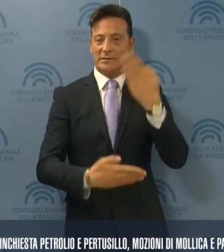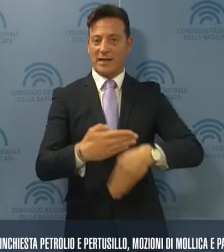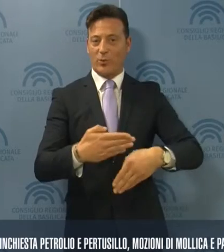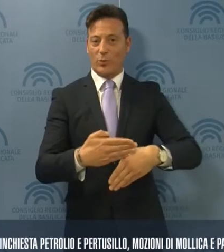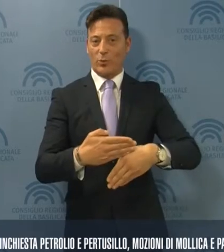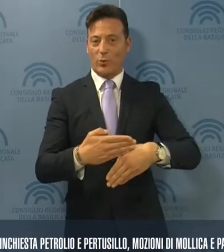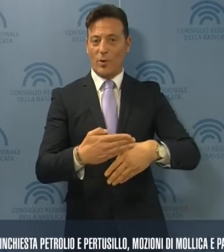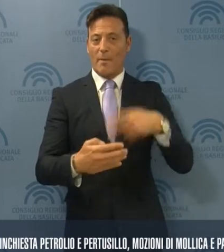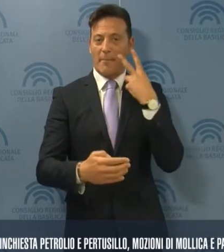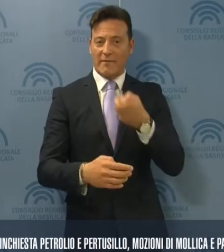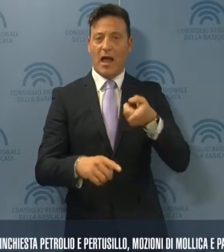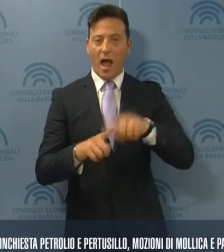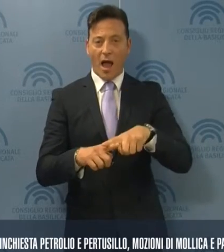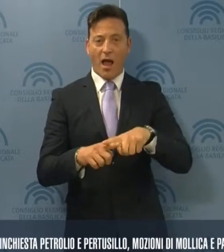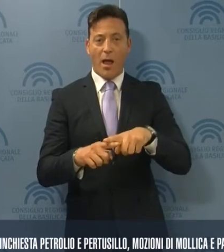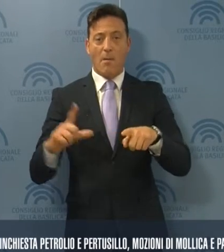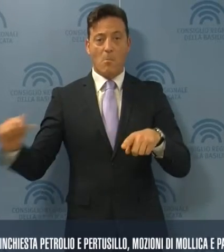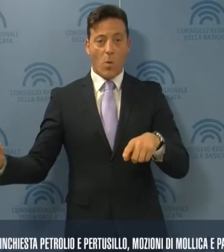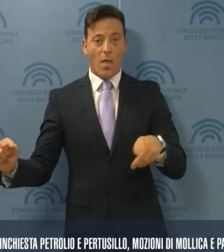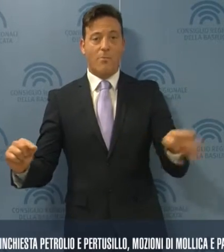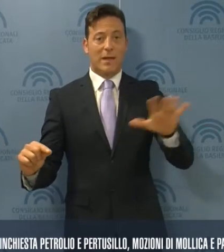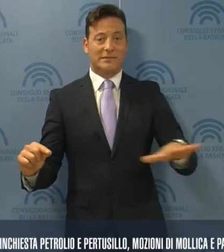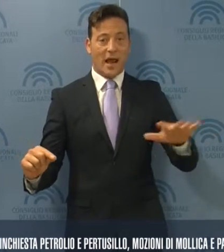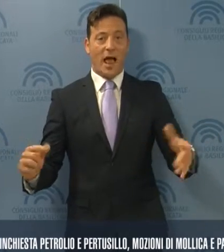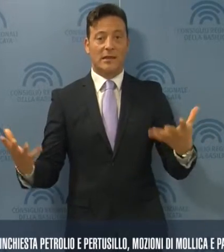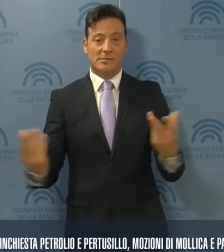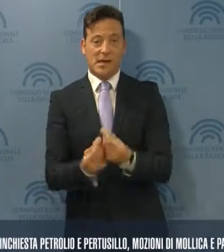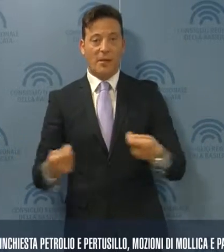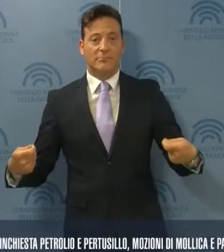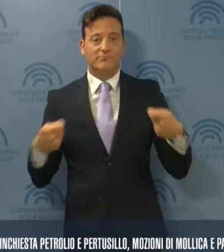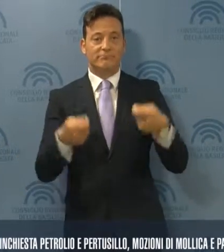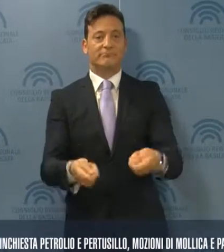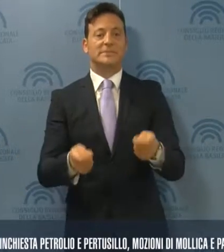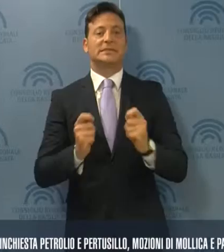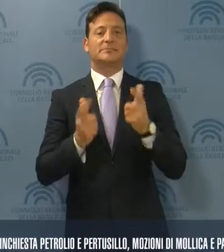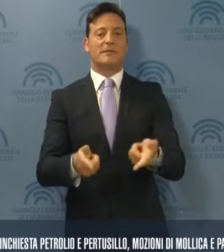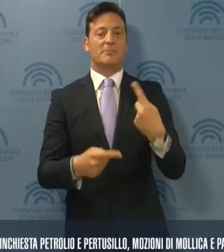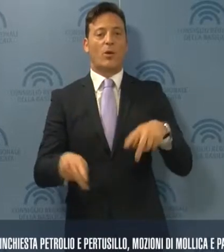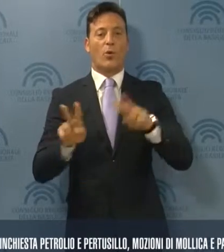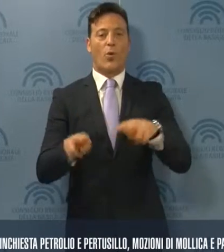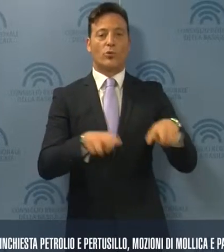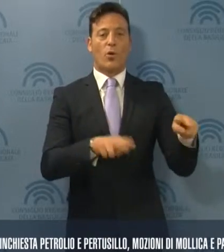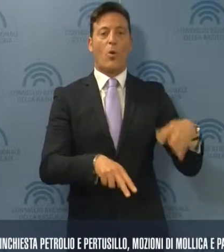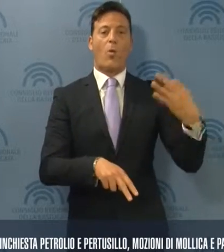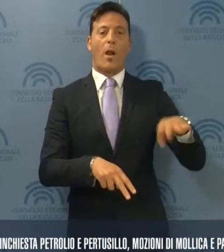prevedendo la compartecipazione della Puglia alle spese per il controllo della salubrità